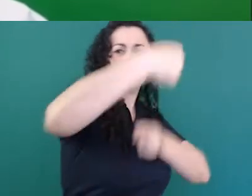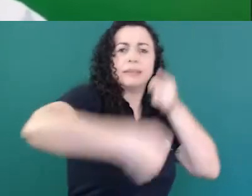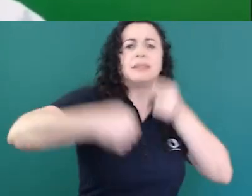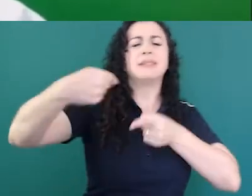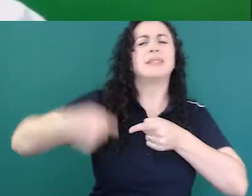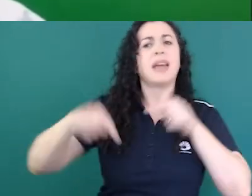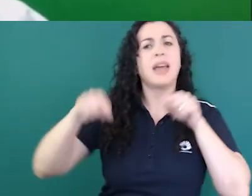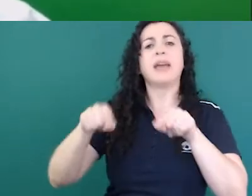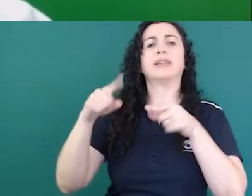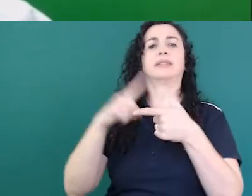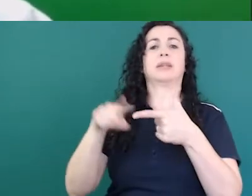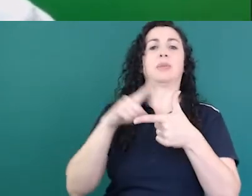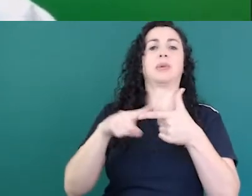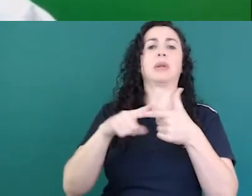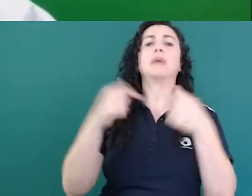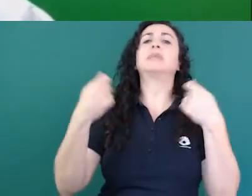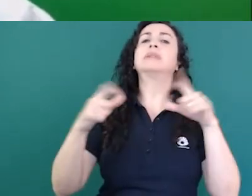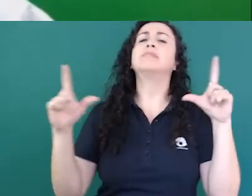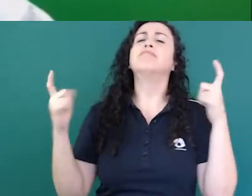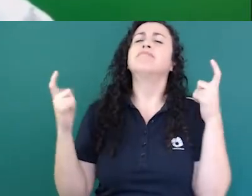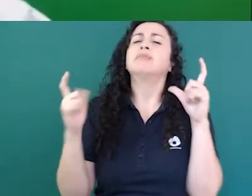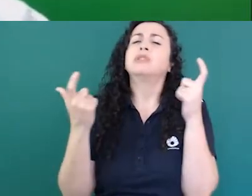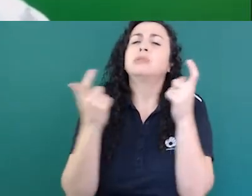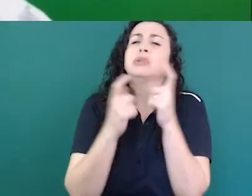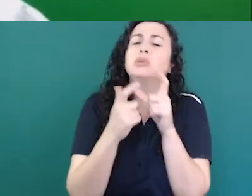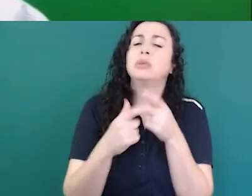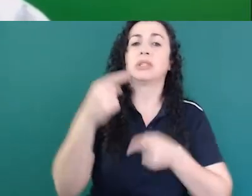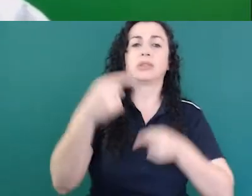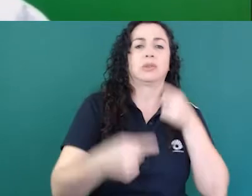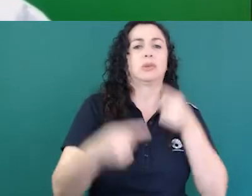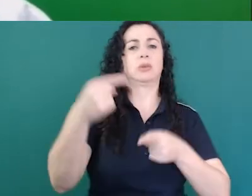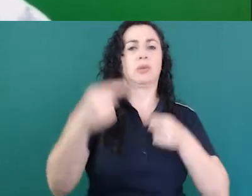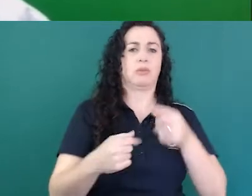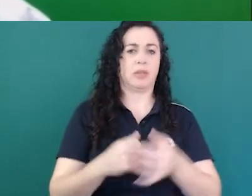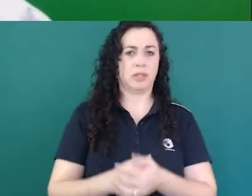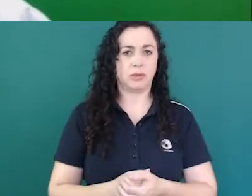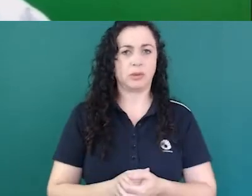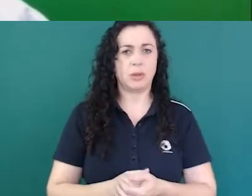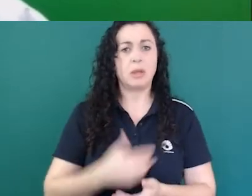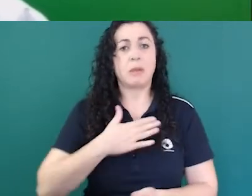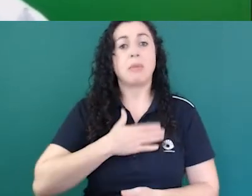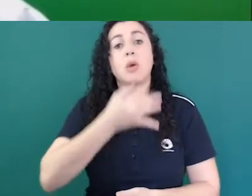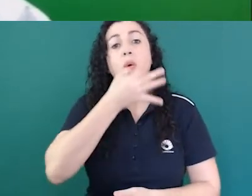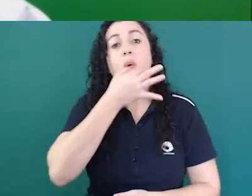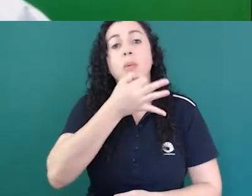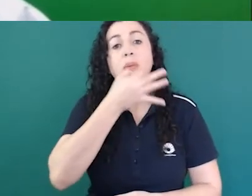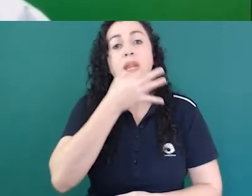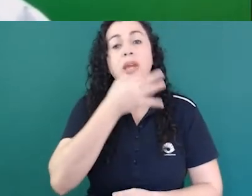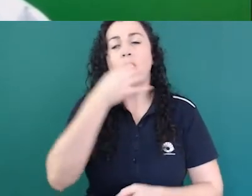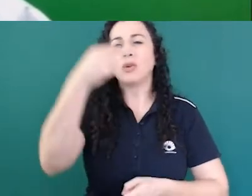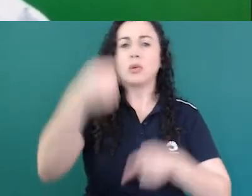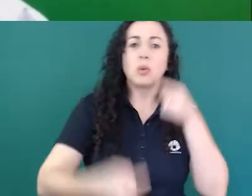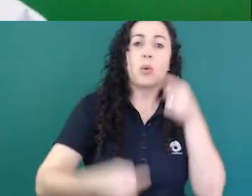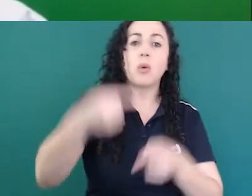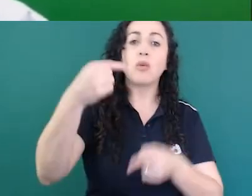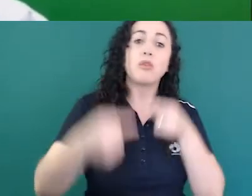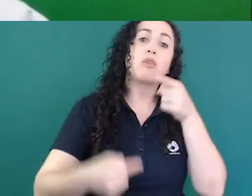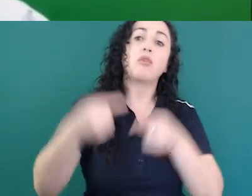conflitos esses conflitos vem na minha opinião minimizando ou é minimizado um pouco pelo tratamento com os mesmos direitos